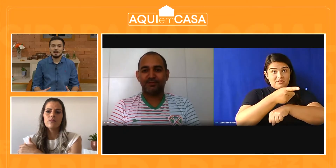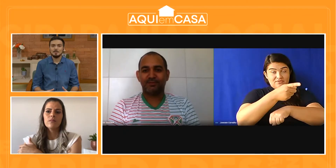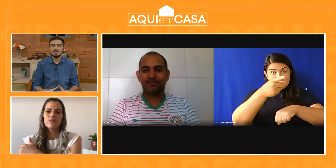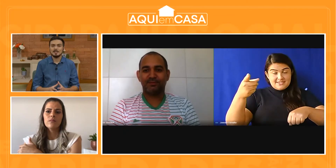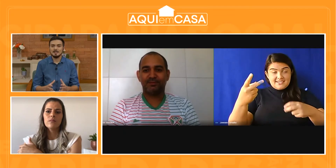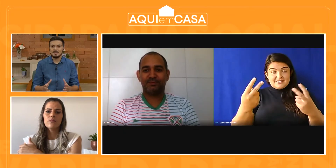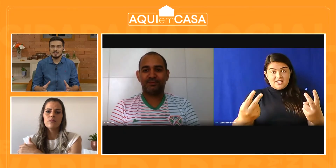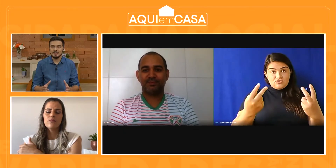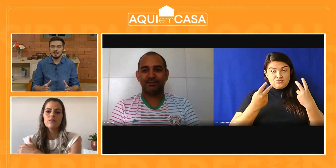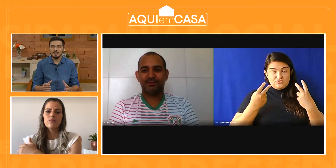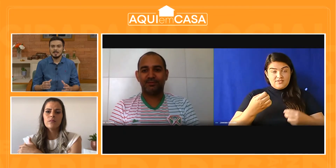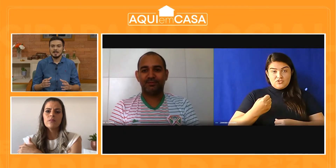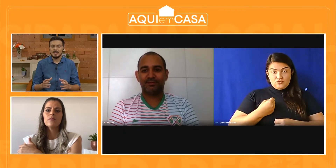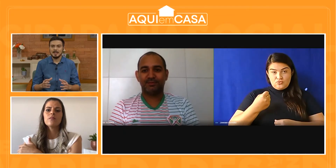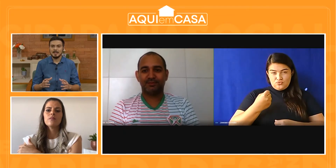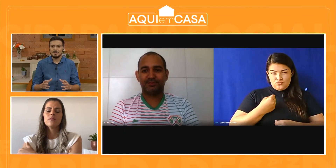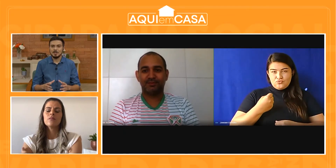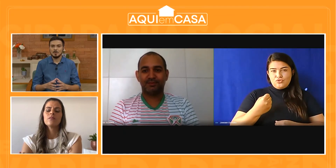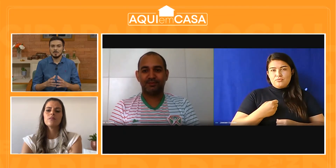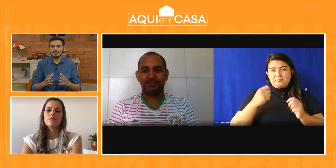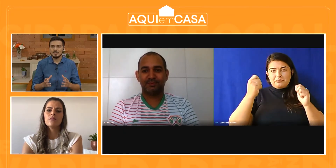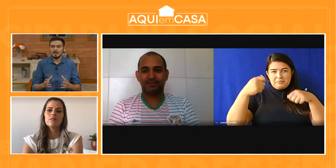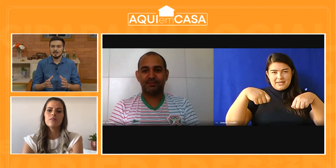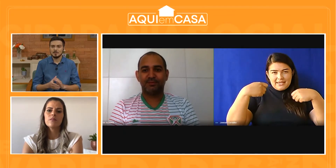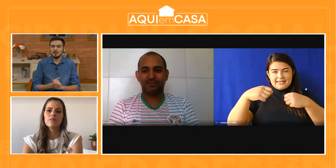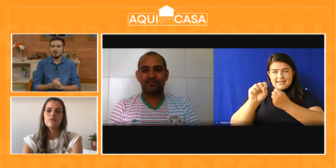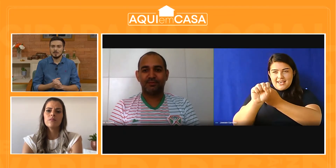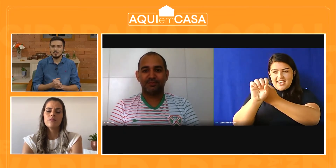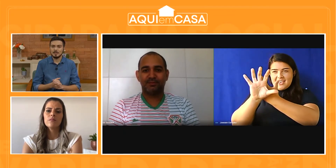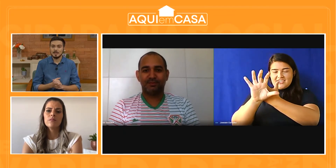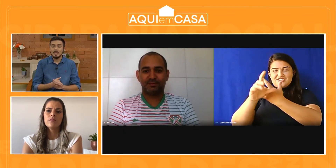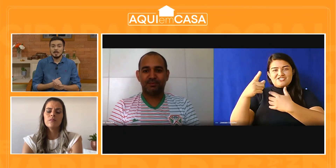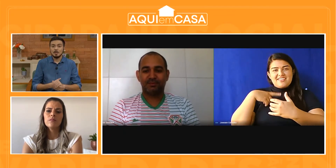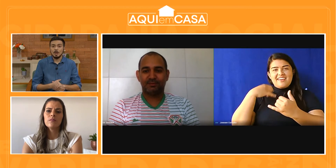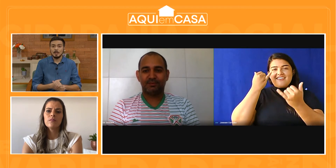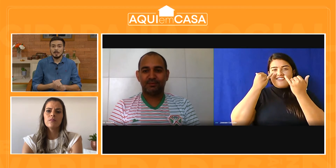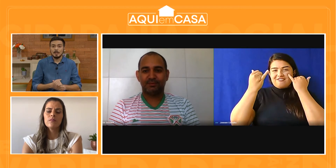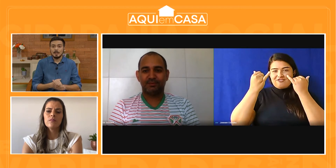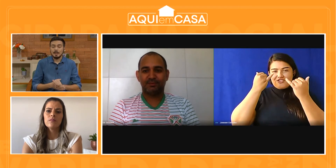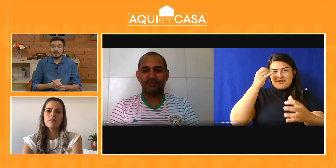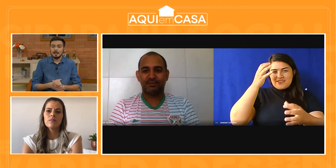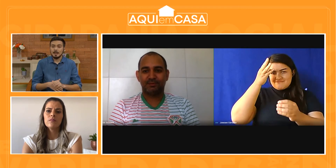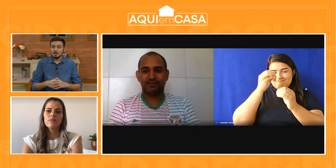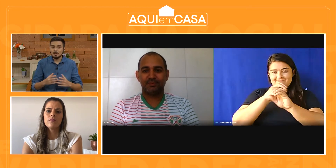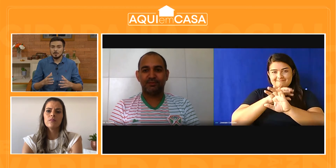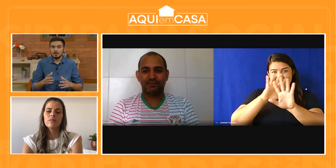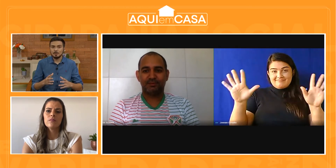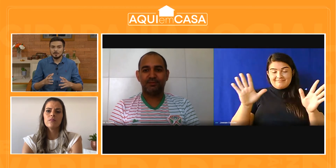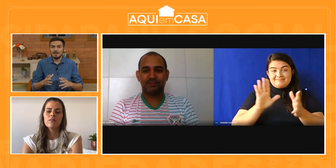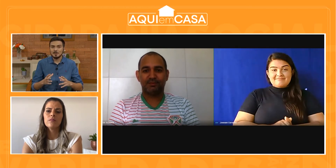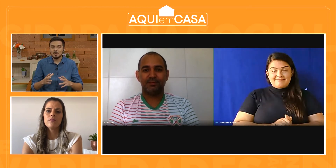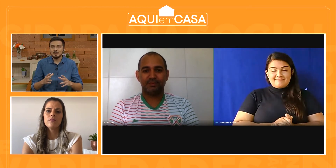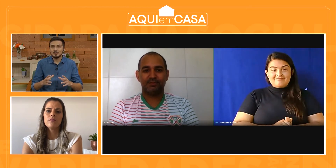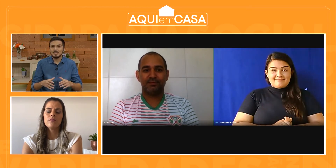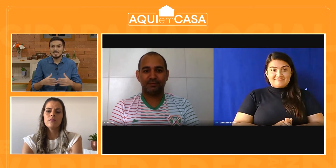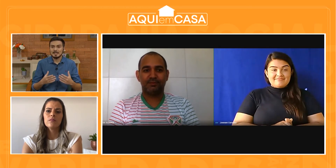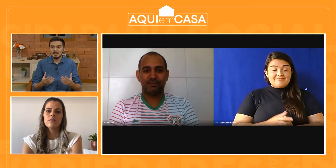precisa ali de algum acesso, alguma coisa. E olha, a gente, quando fala sobre educação,